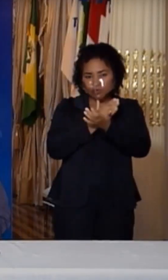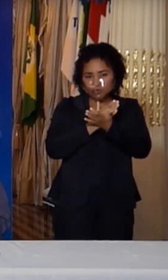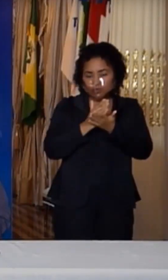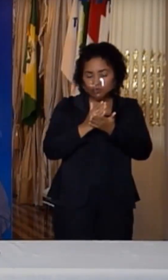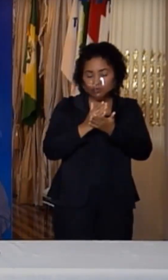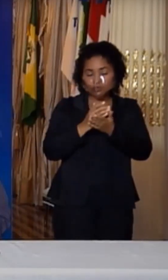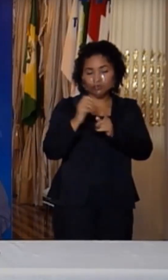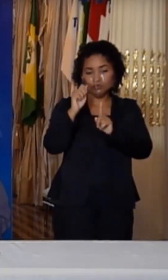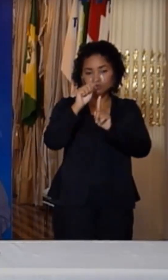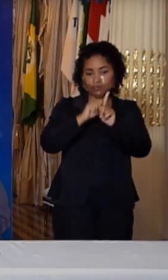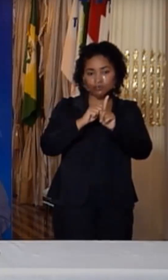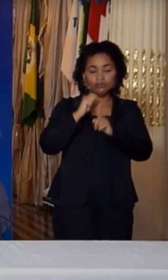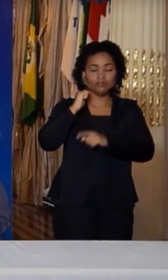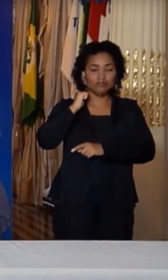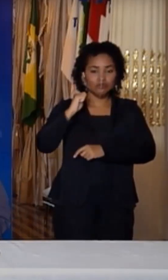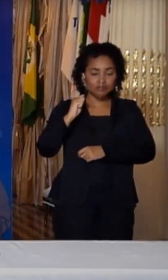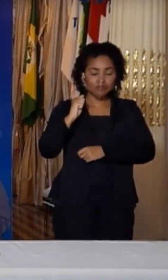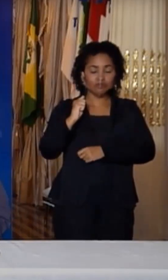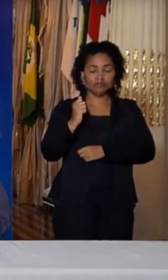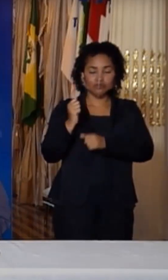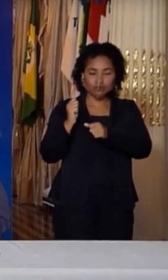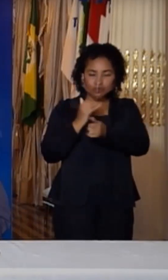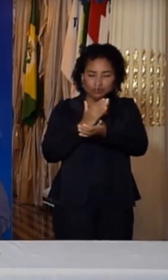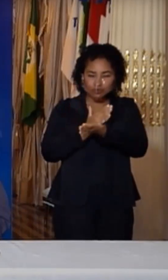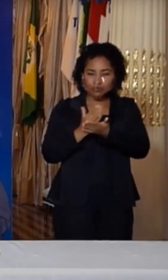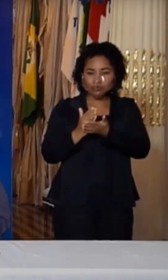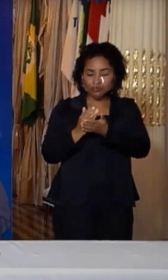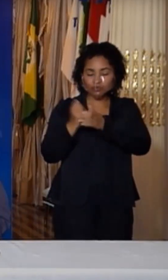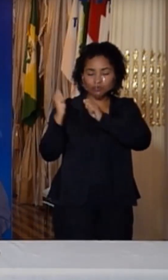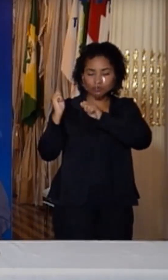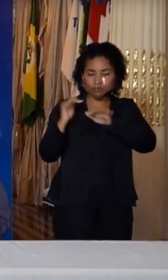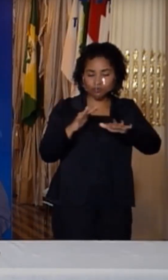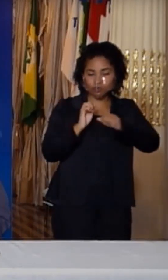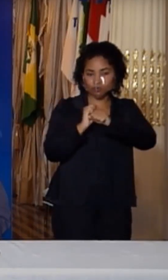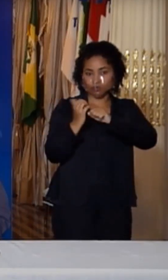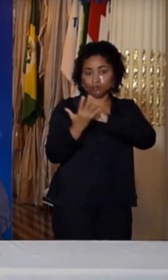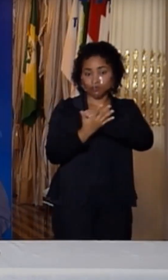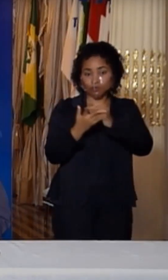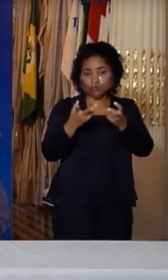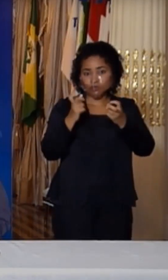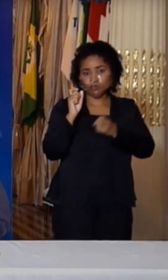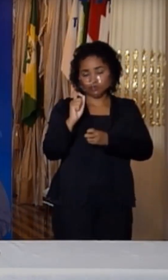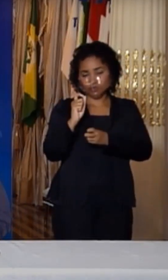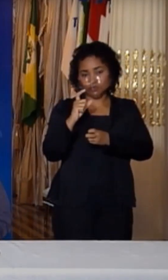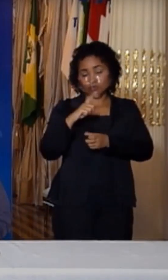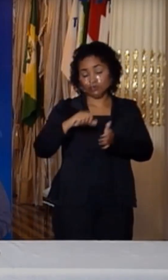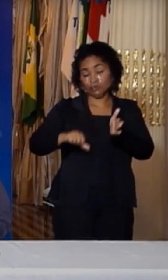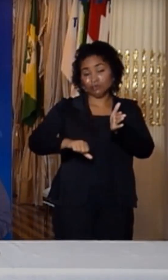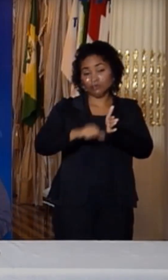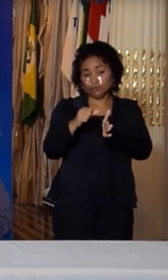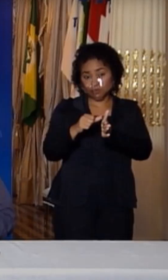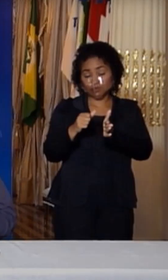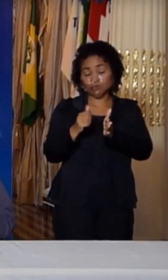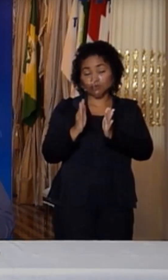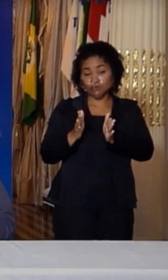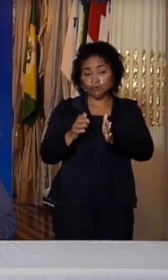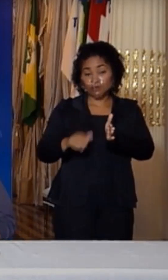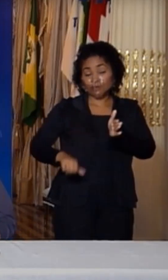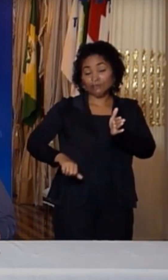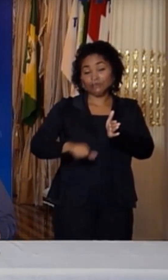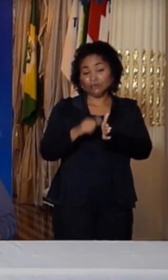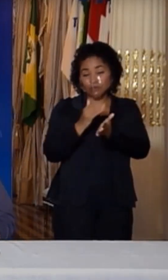abril, com toda a pandemia e o pico da primeira onda da pandemia, nós tivemos pela primeira vez, desde o início de abril,